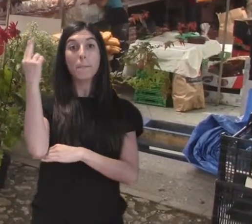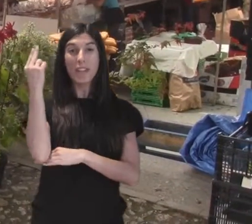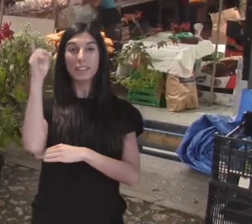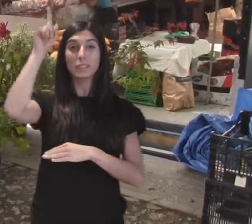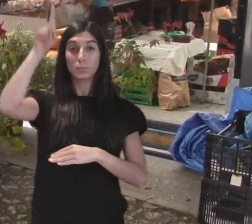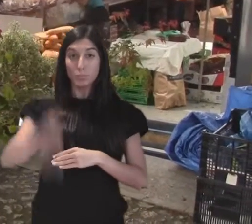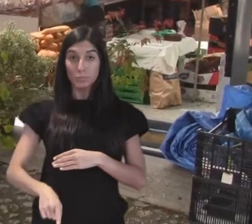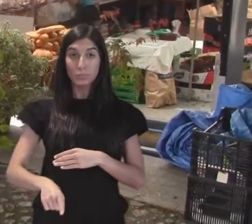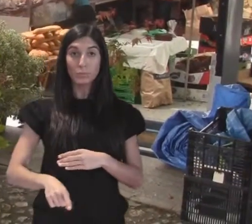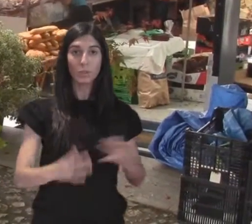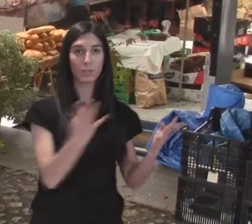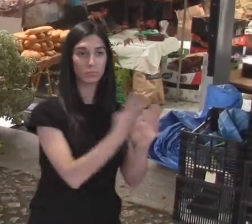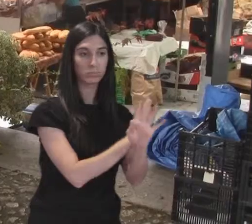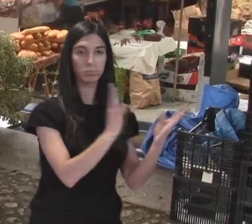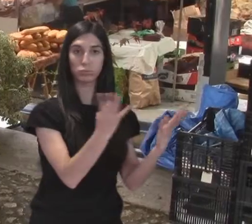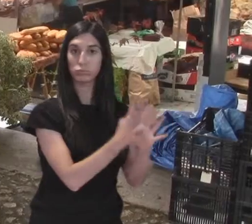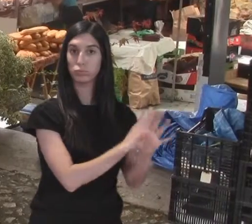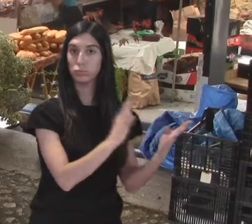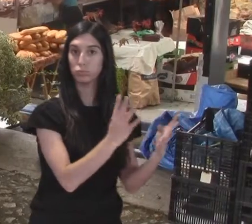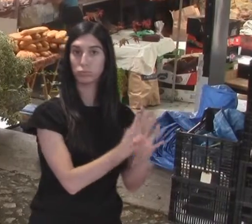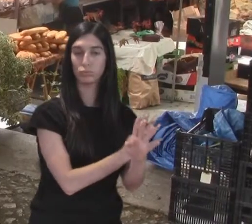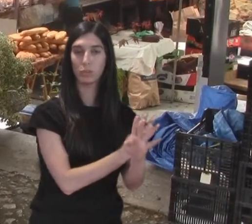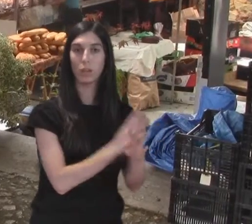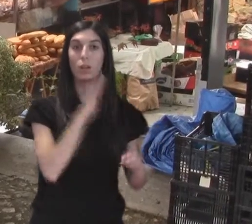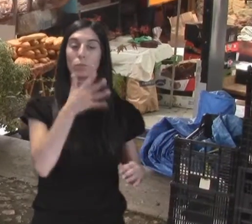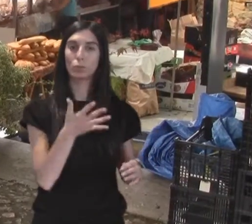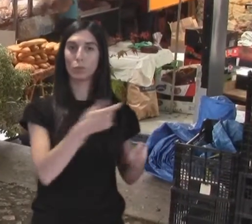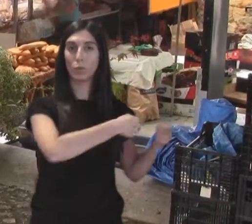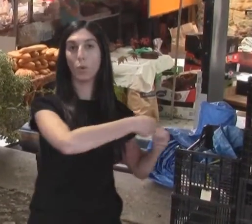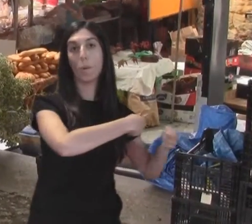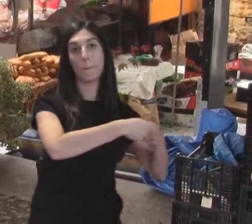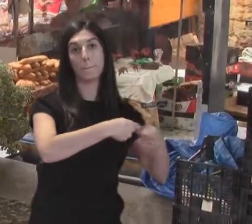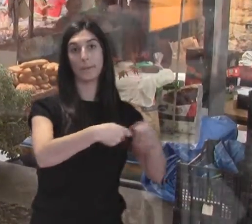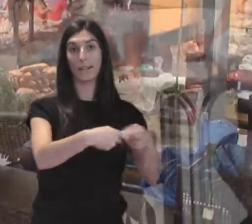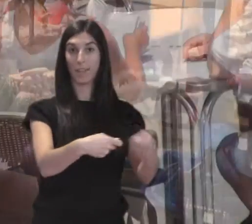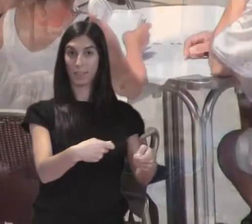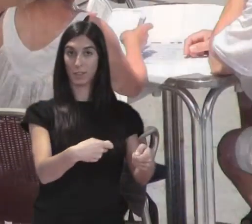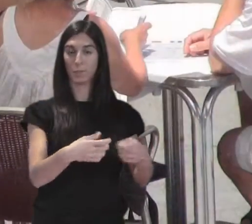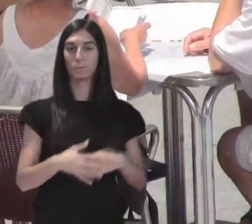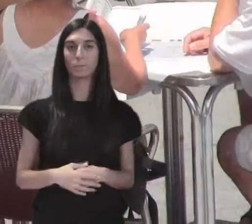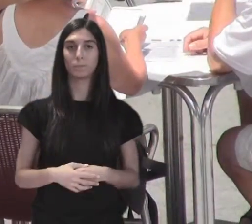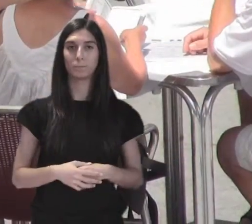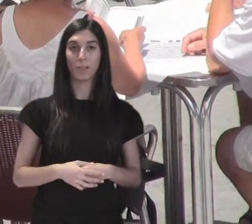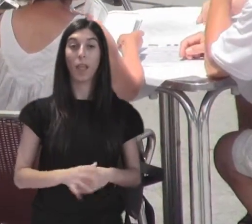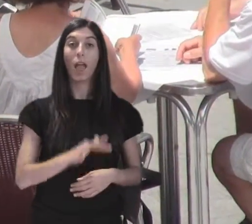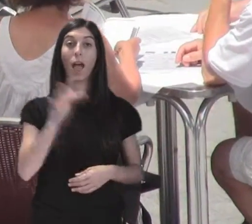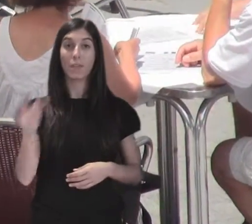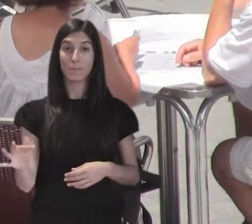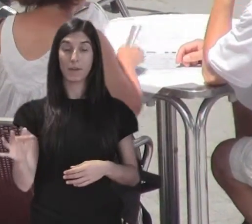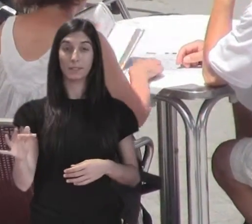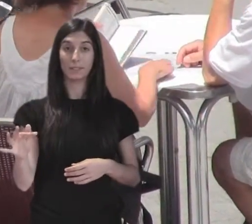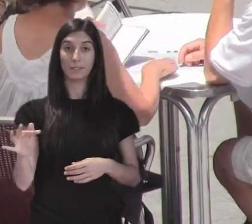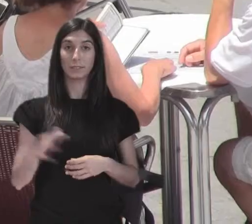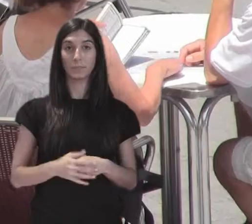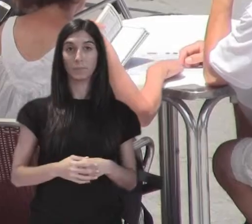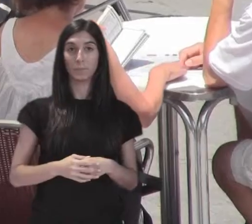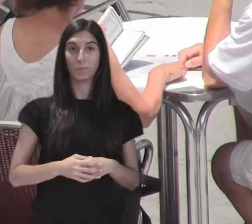semanal. Pero además, constituye el centro neurálsico del Castro Histórico de la Villa, compuesto por una plaza peatonal repleta de